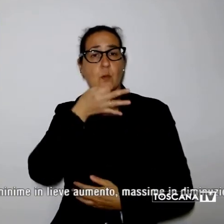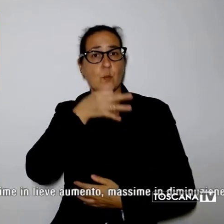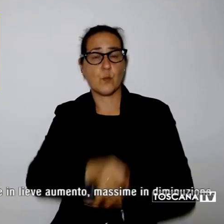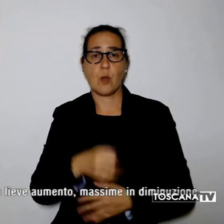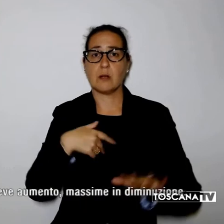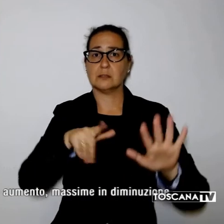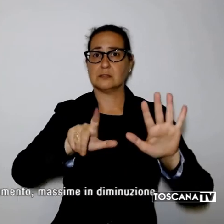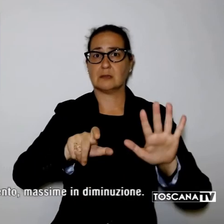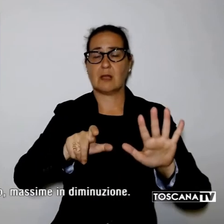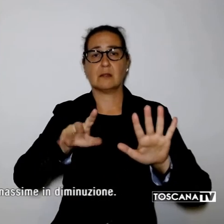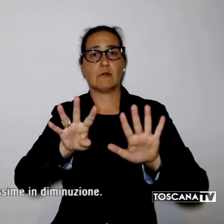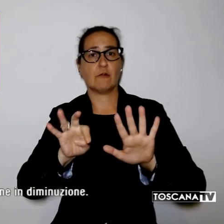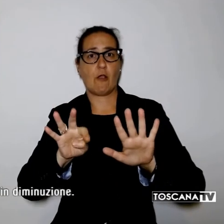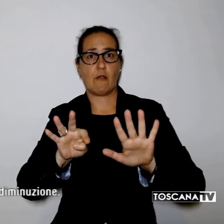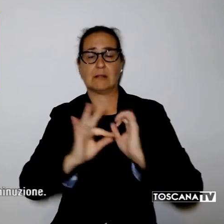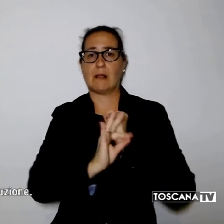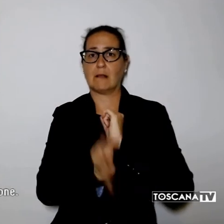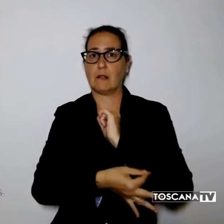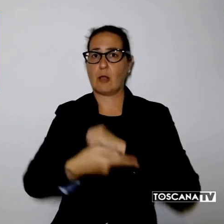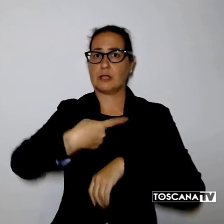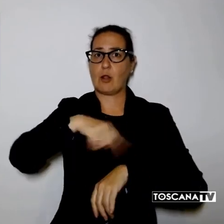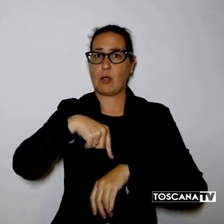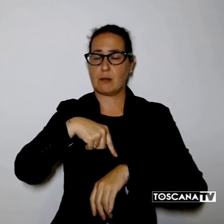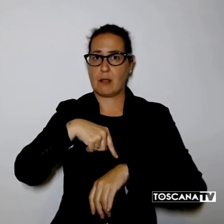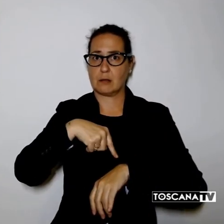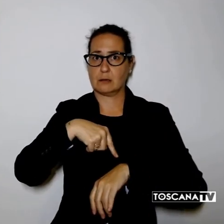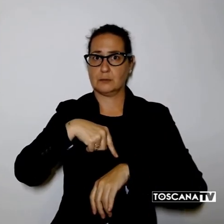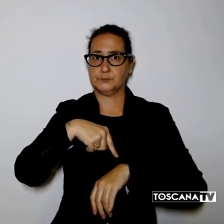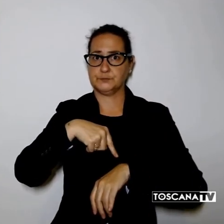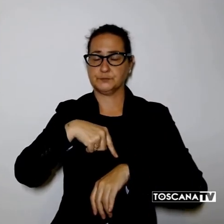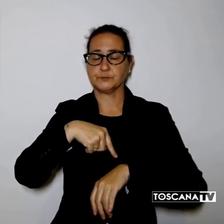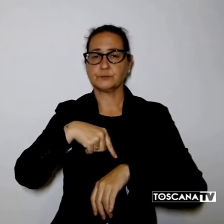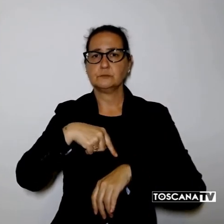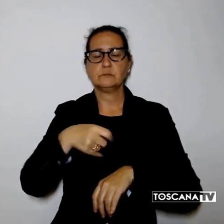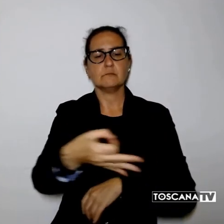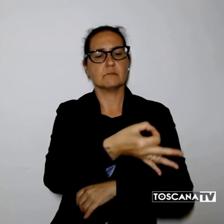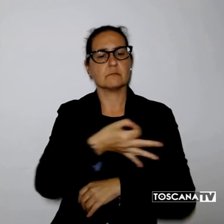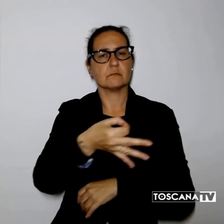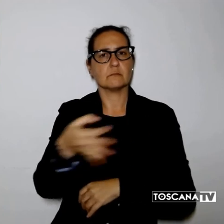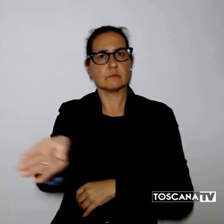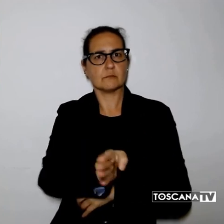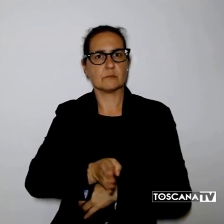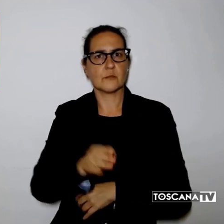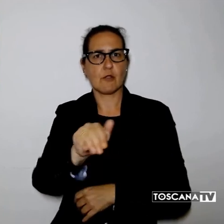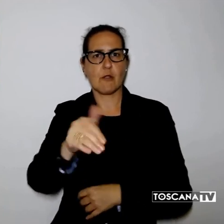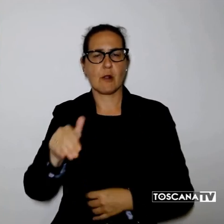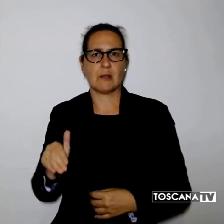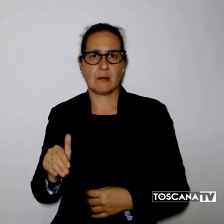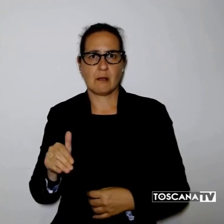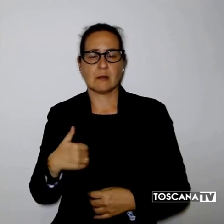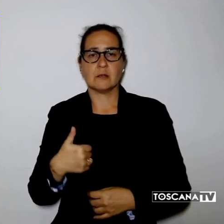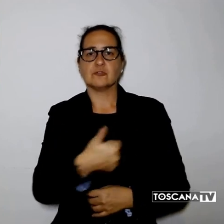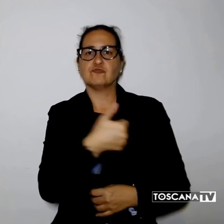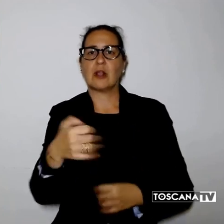orari o localmente superiori su costa, arcipelago e zone collinari superiori a 100 km orari